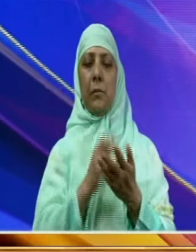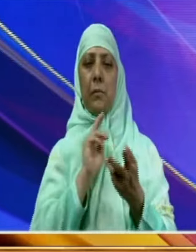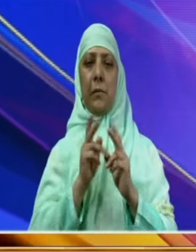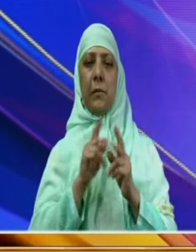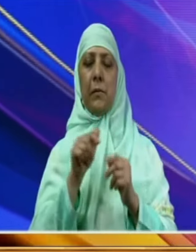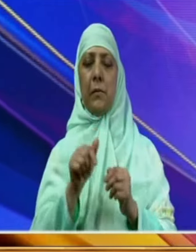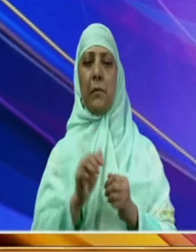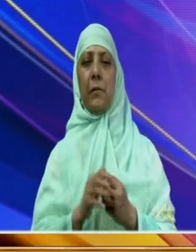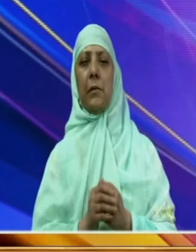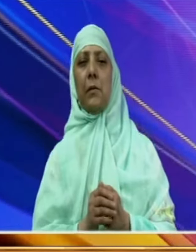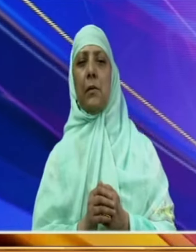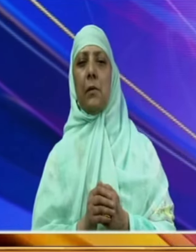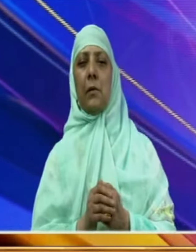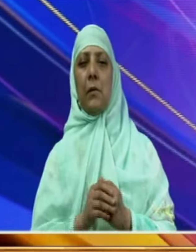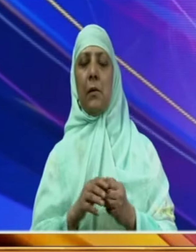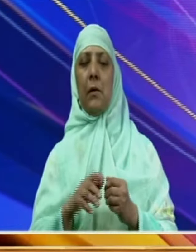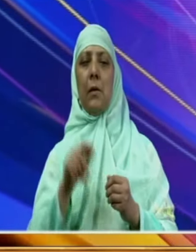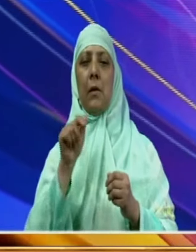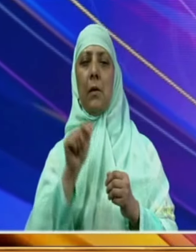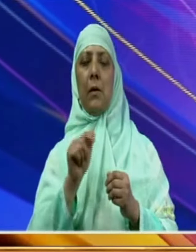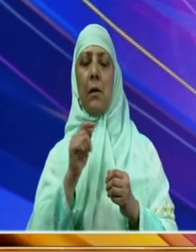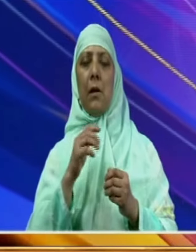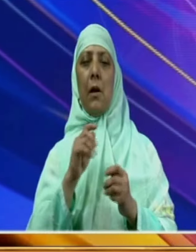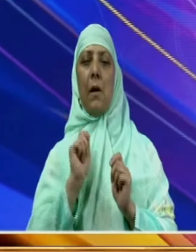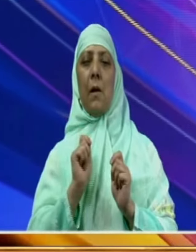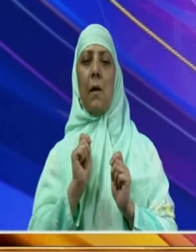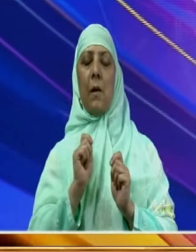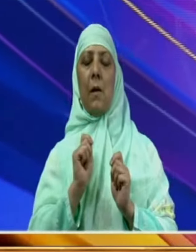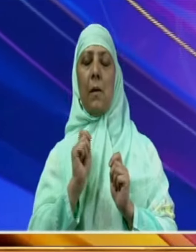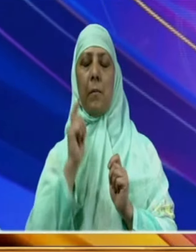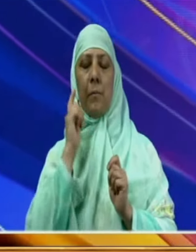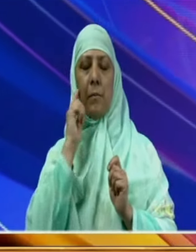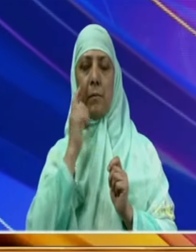اور اس کے بعد وفد کی سطح پر تبادل خیال ہوگا